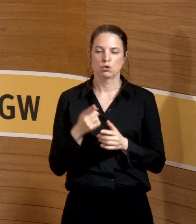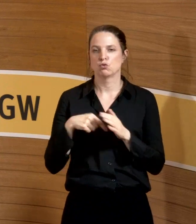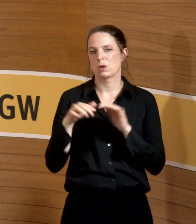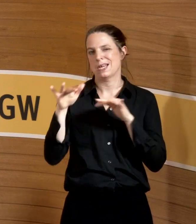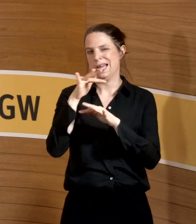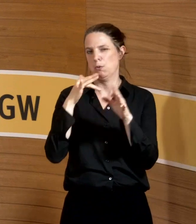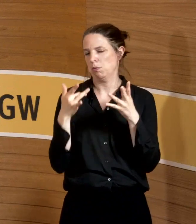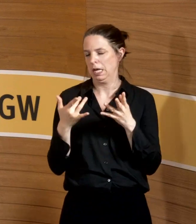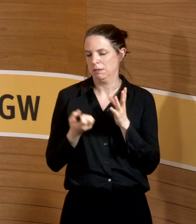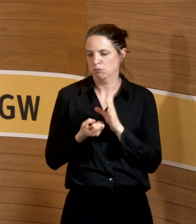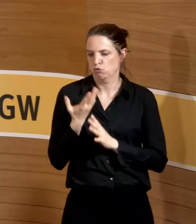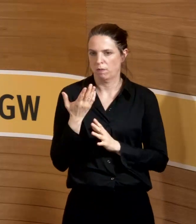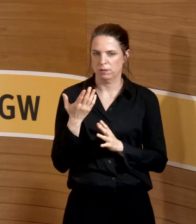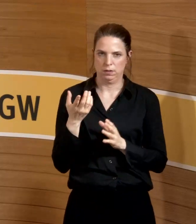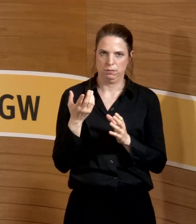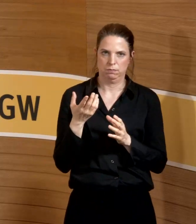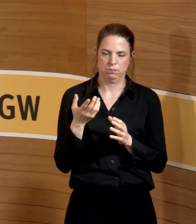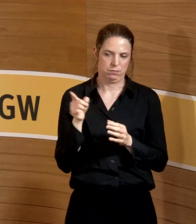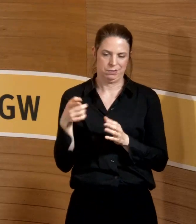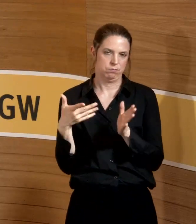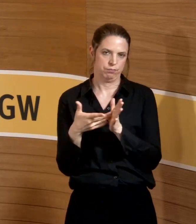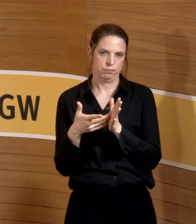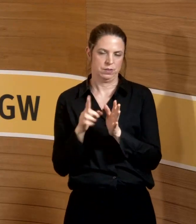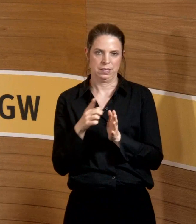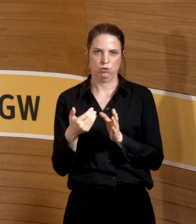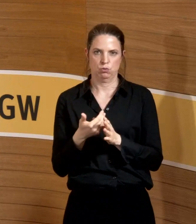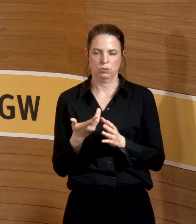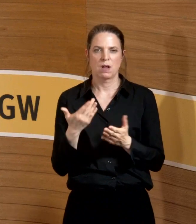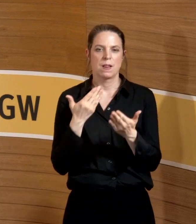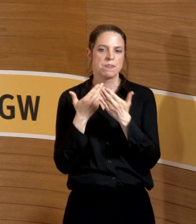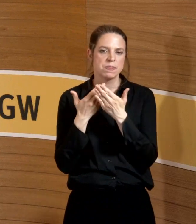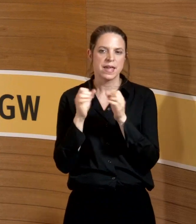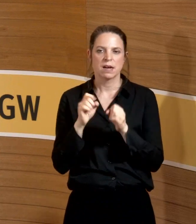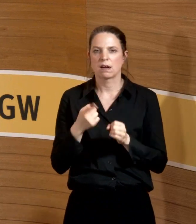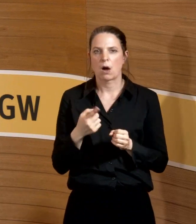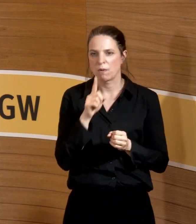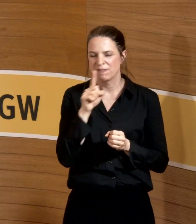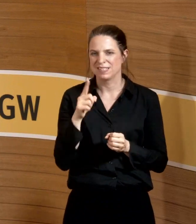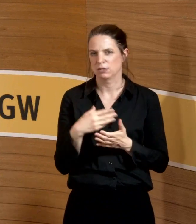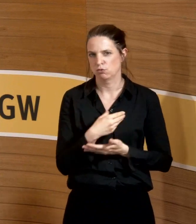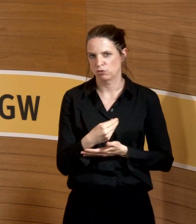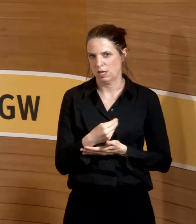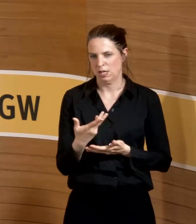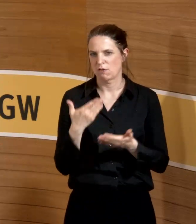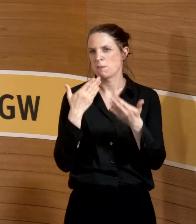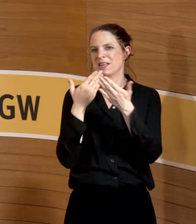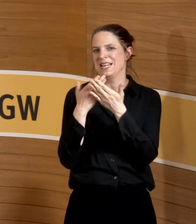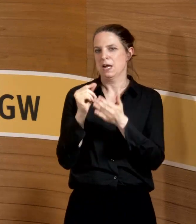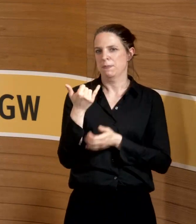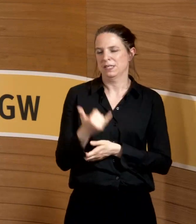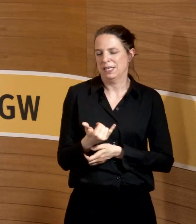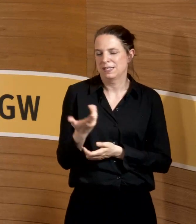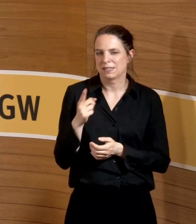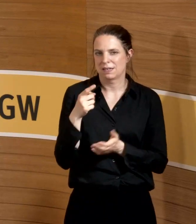muss man differenzieren. Weil Nähe kann man ja auch haben, wenn man nicht stillt. Da haben wir sozusagen ein gleiches